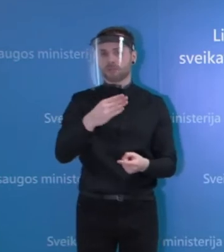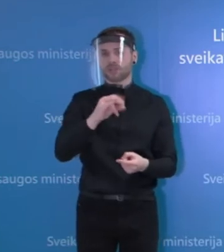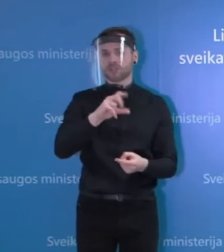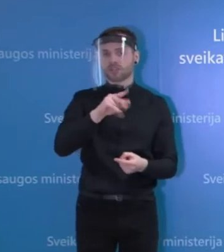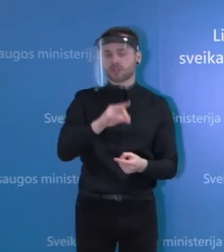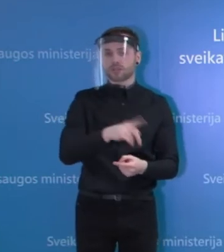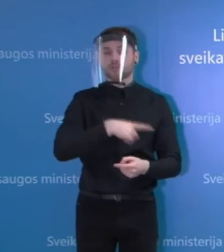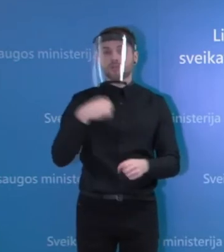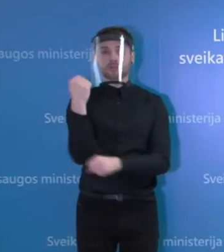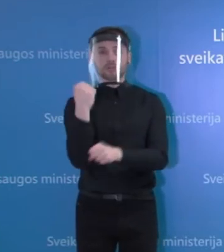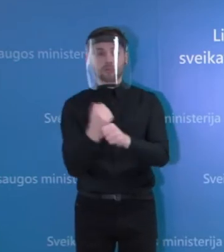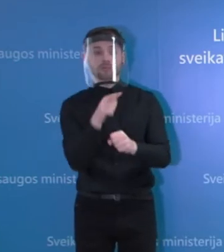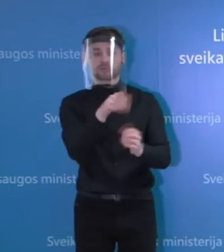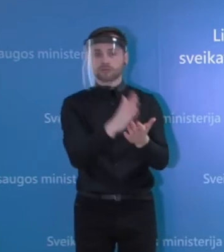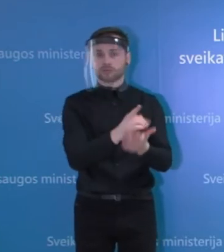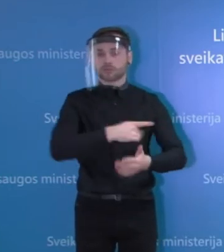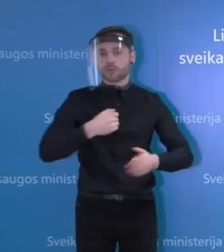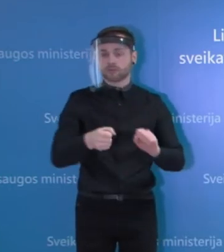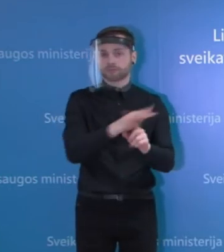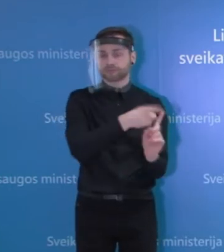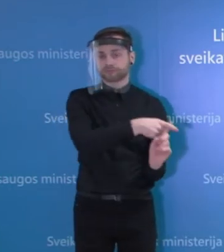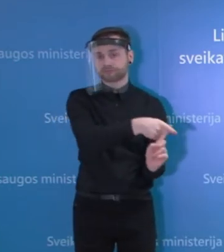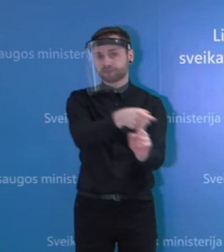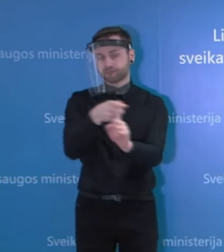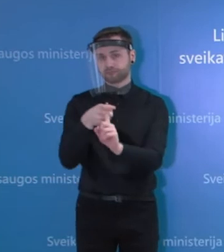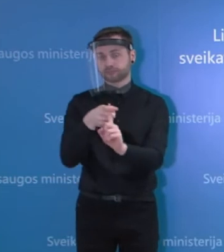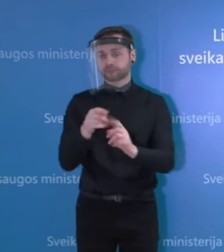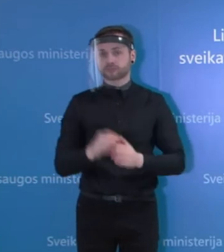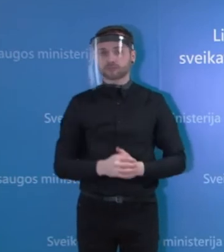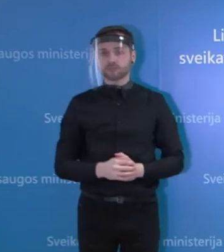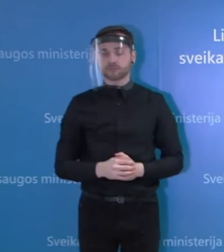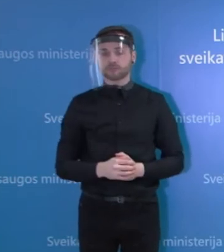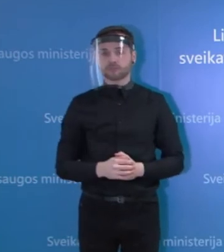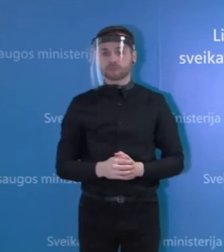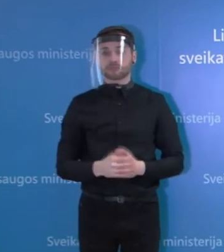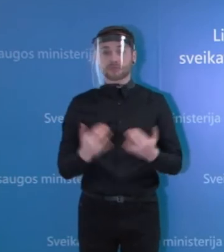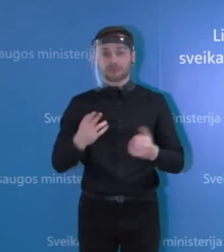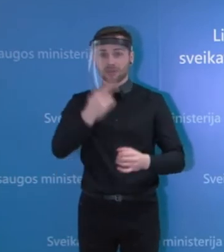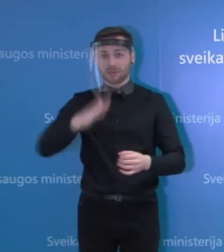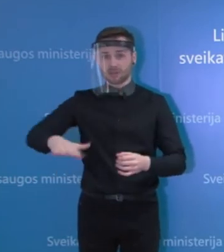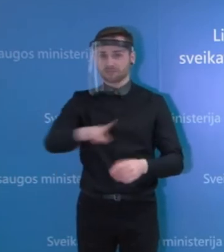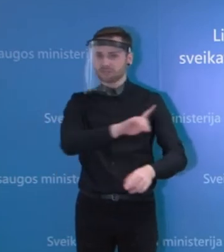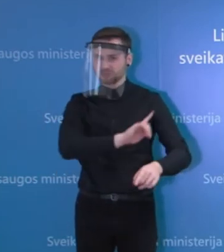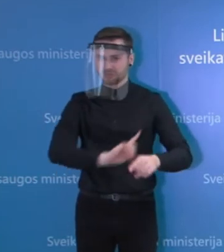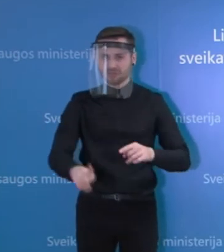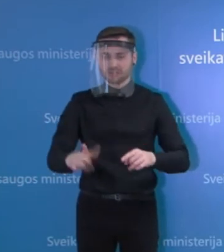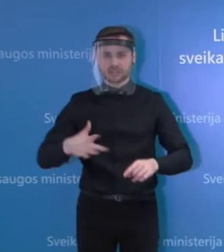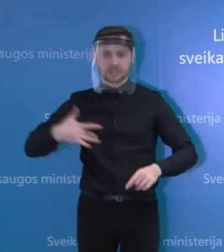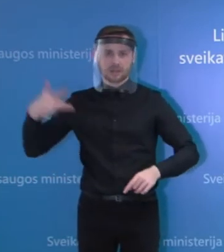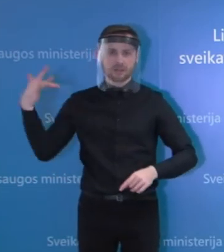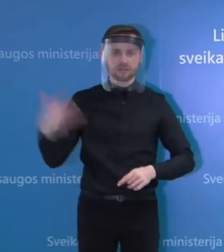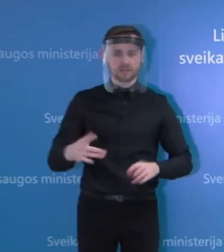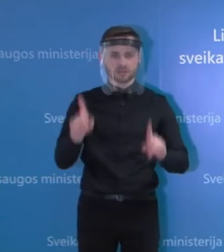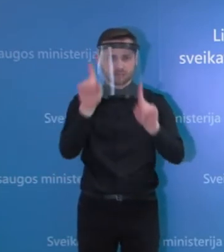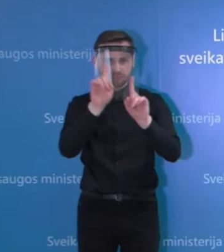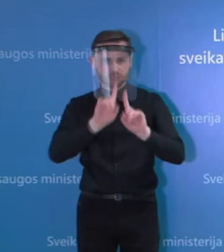kur daugiausia atvejų yra nustatyta. Tai tikrai nėra priežastis visai Lietuvai vėlgi įvesti kažkokius tai suvaržimus.